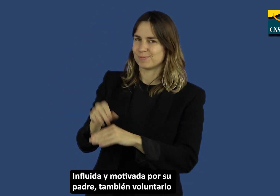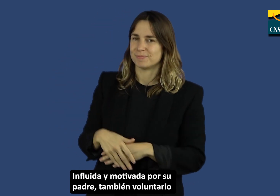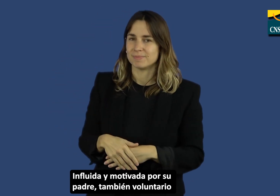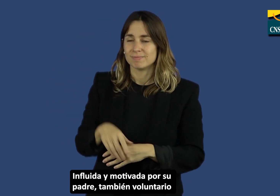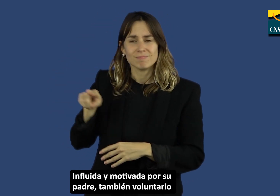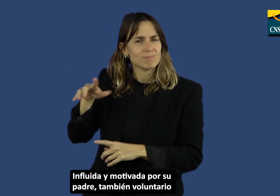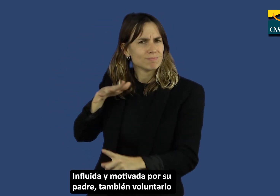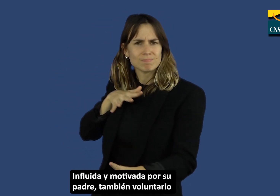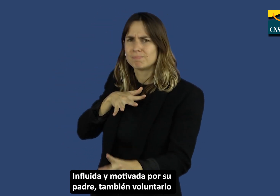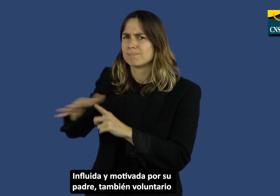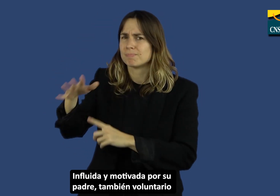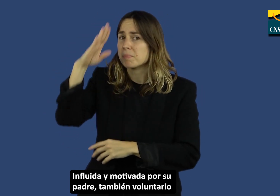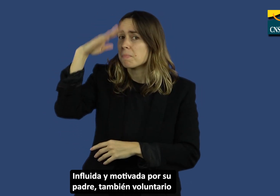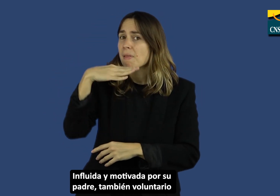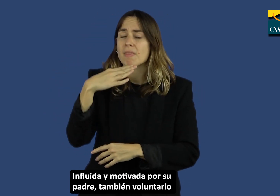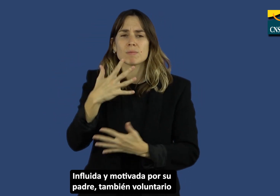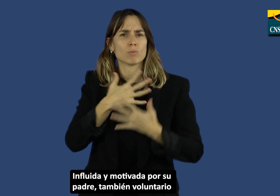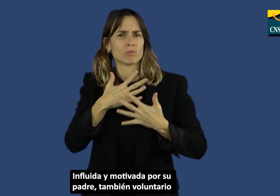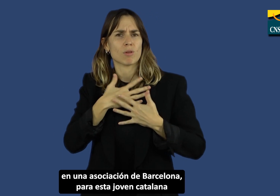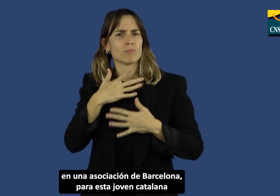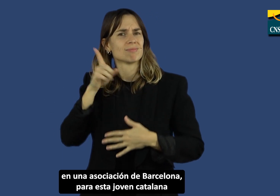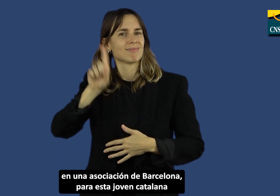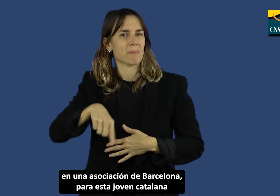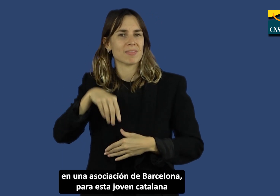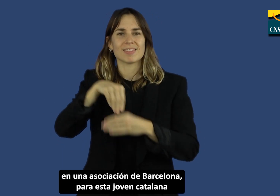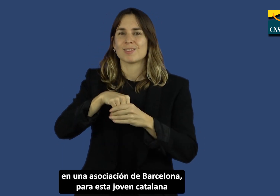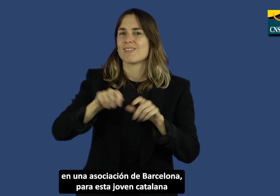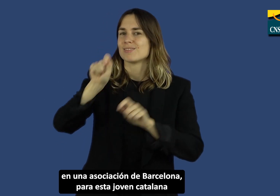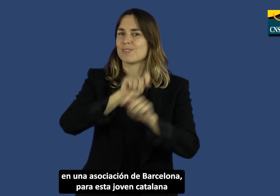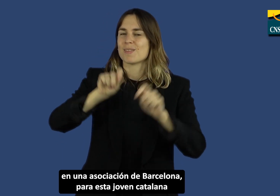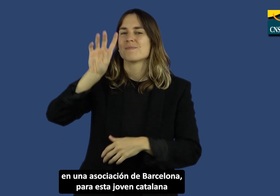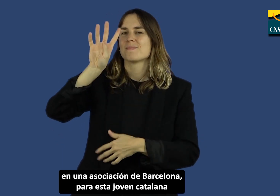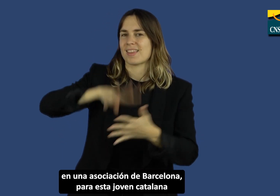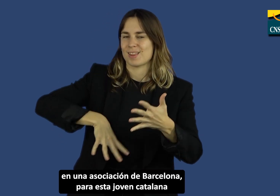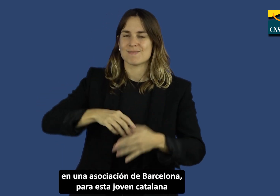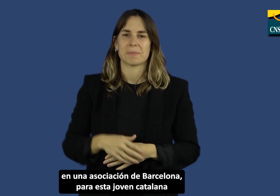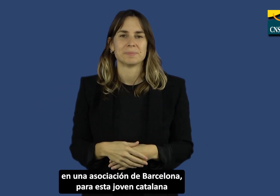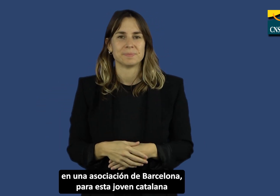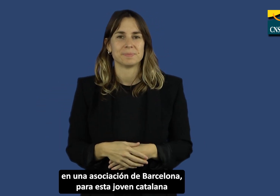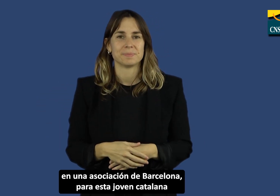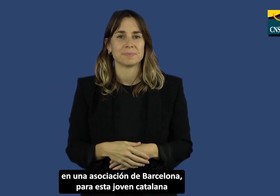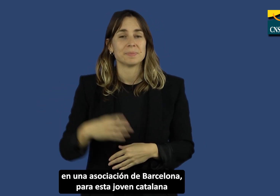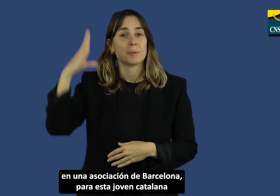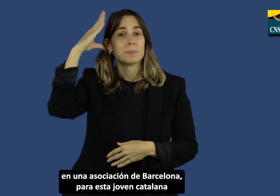también voluntario, en una asociación de Barcelona, para esta joven catalana,